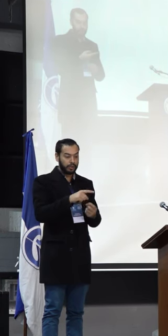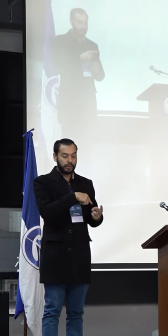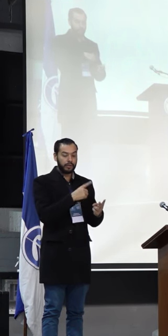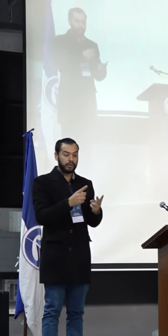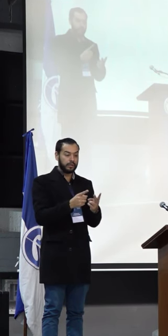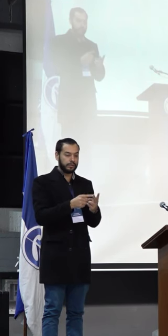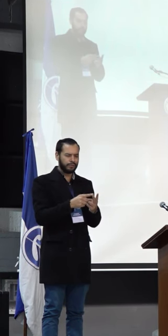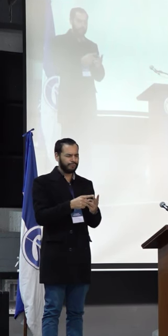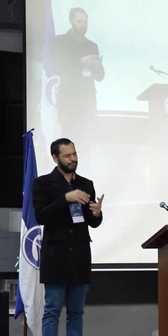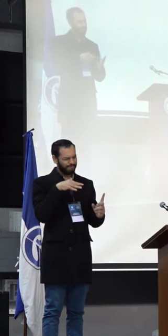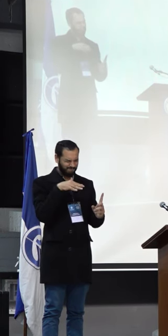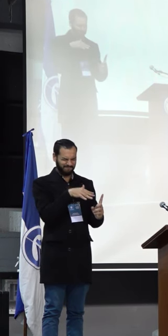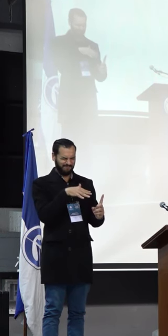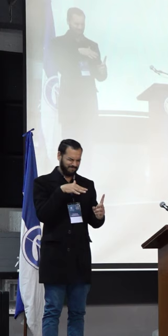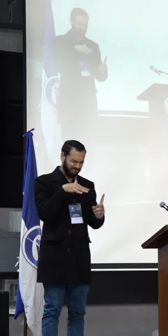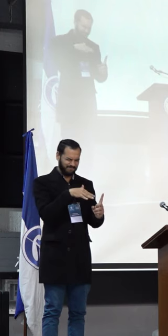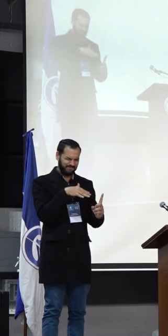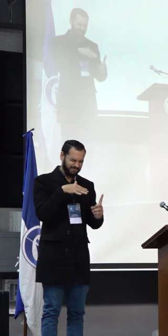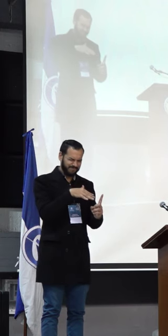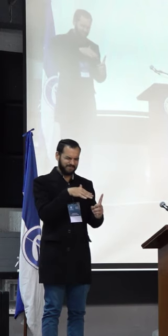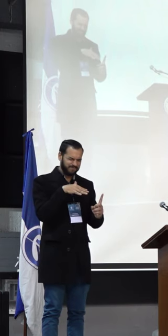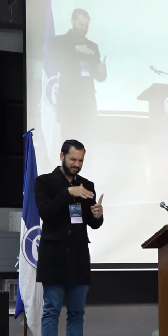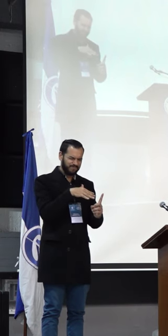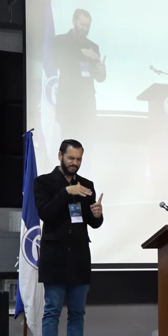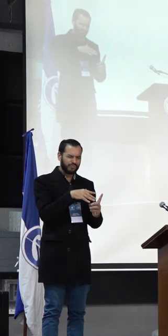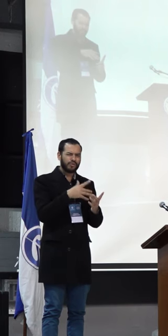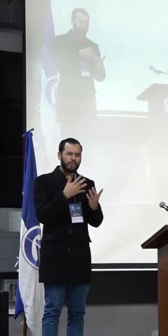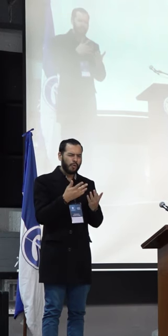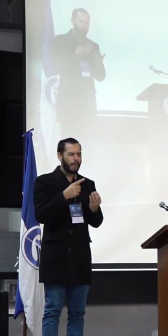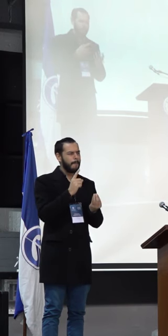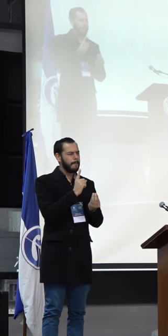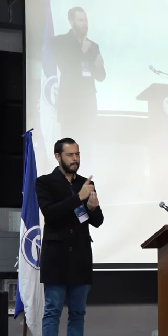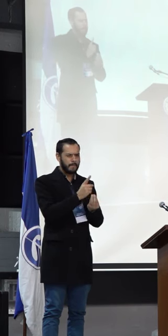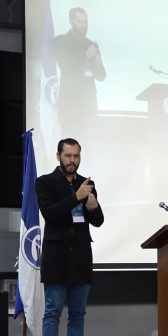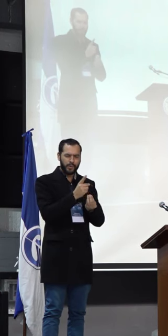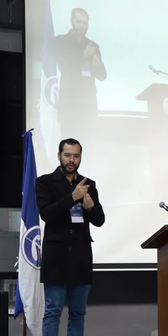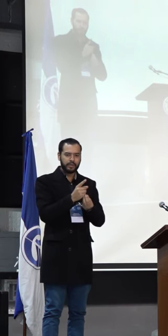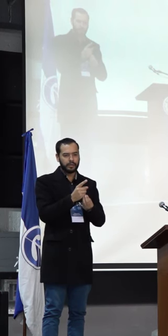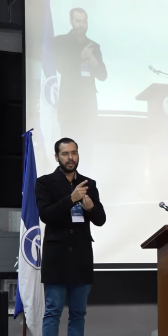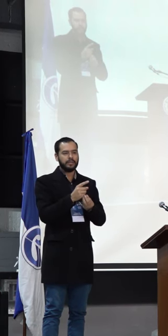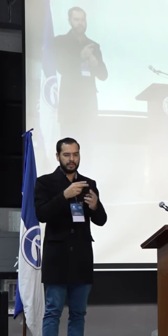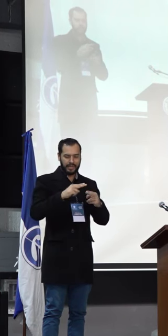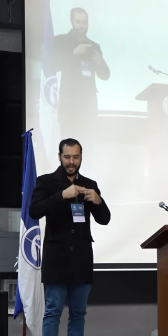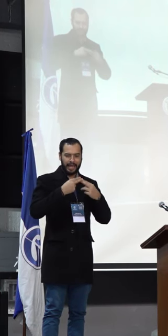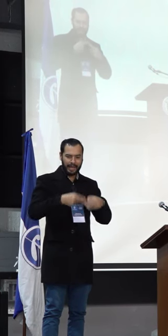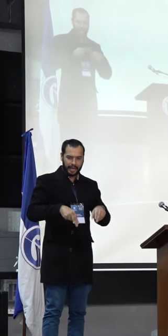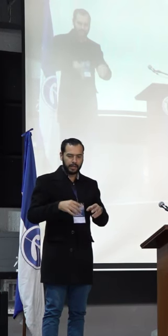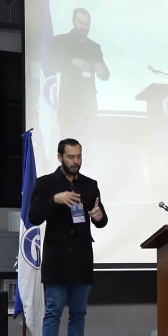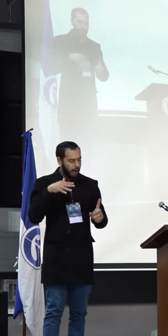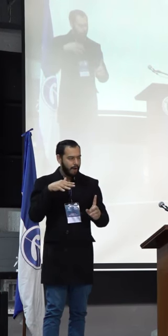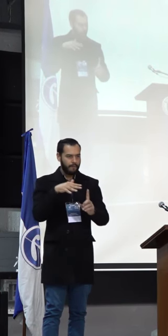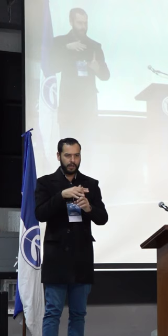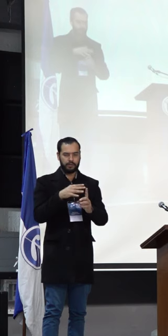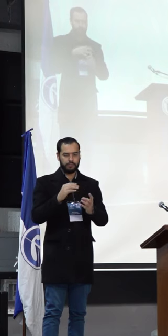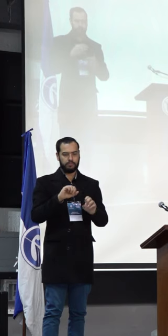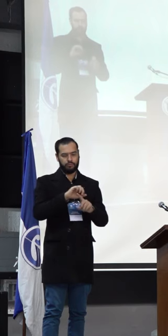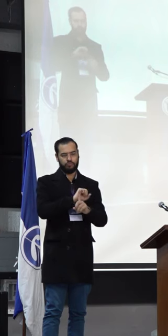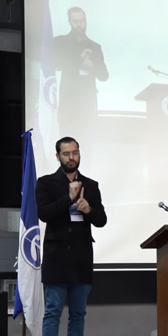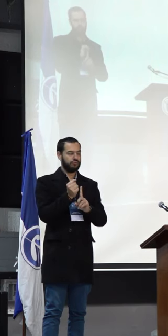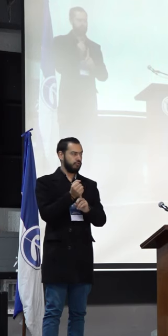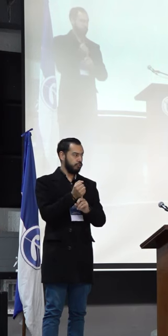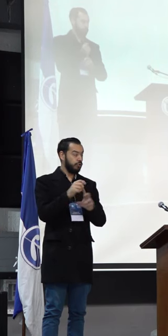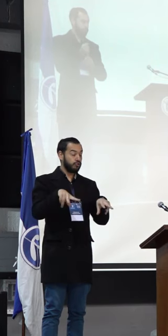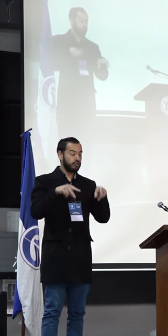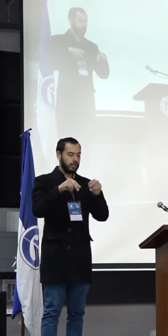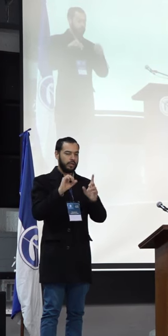insistir permanentemente en constituir políticas auténticamente de género que atraviesen a la sociedad colombiana. Entonces, en ese orden